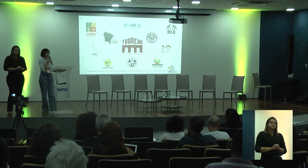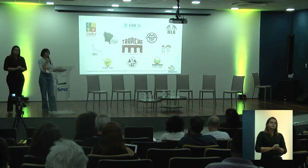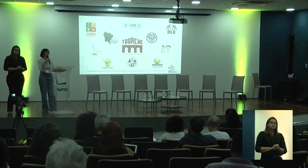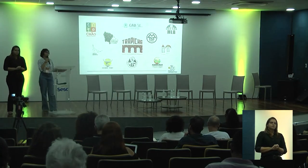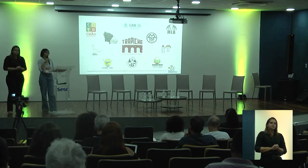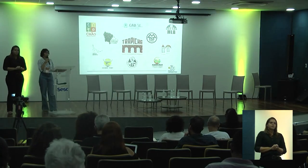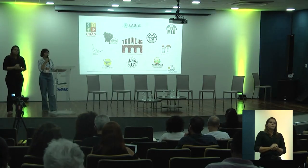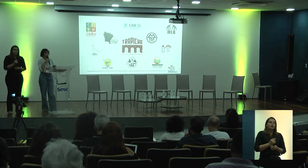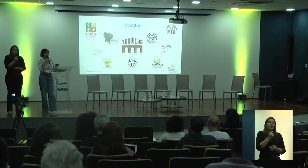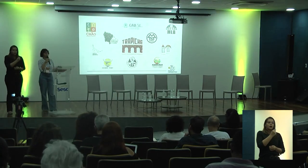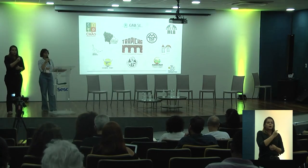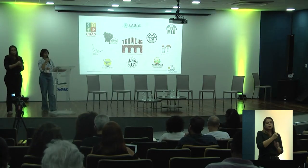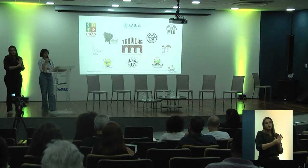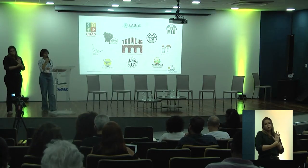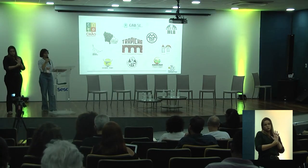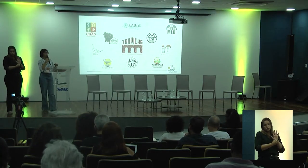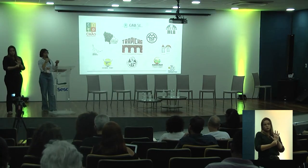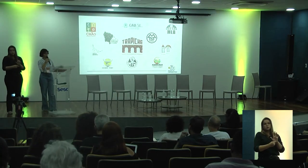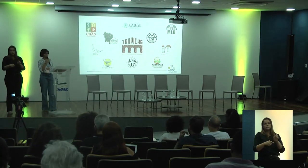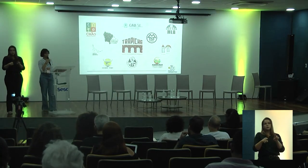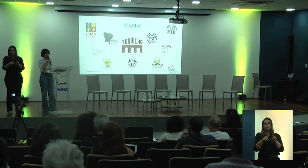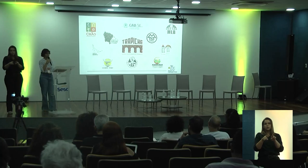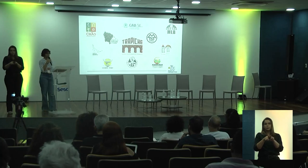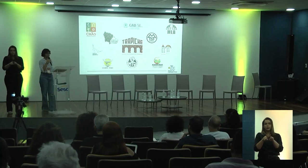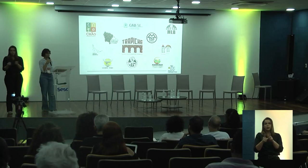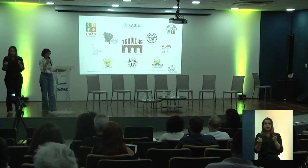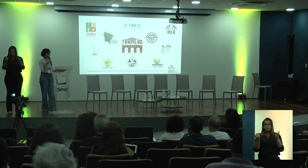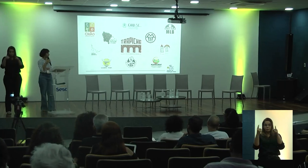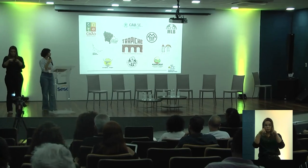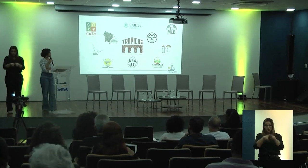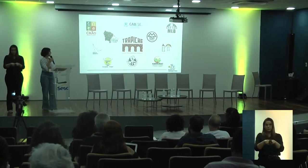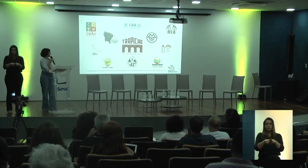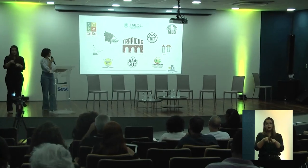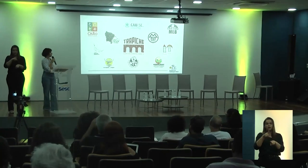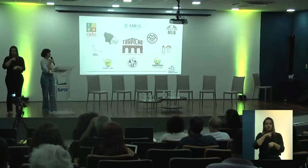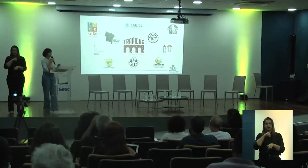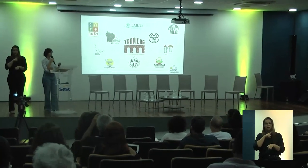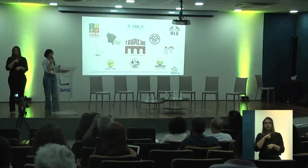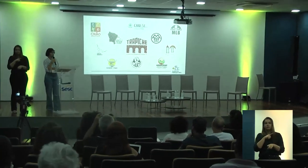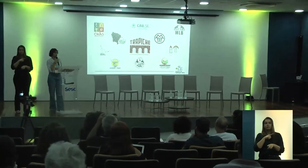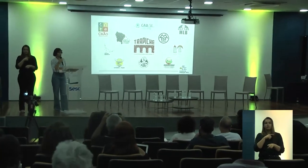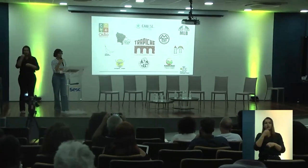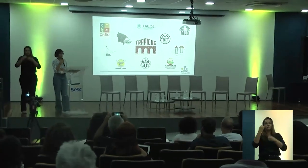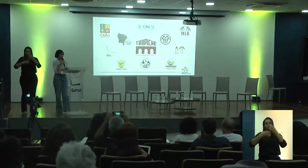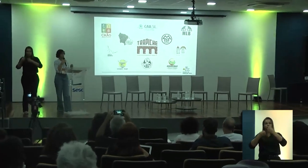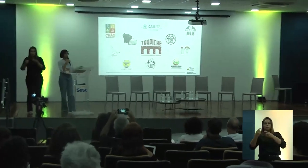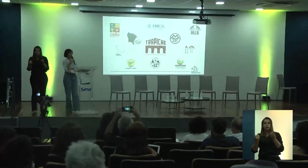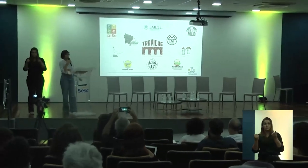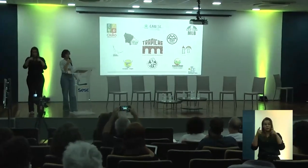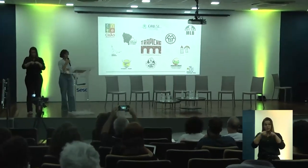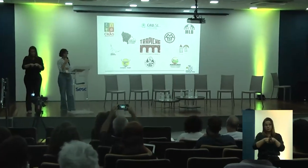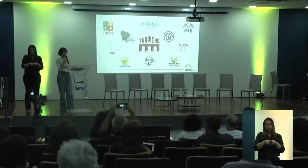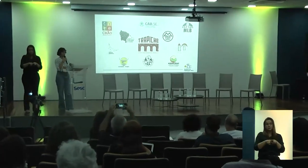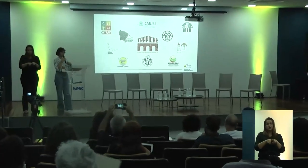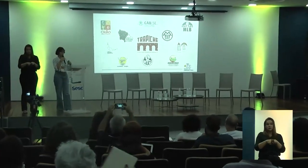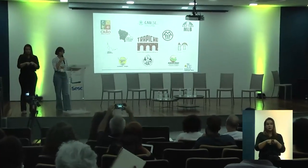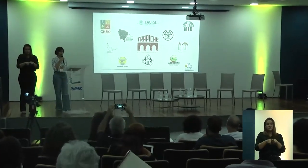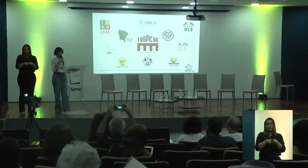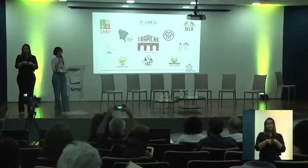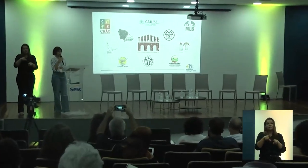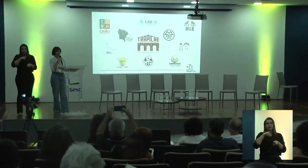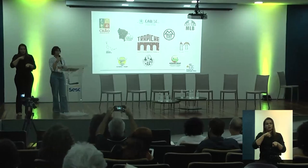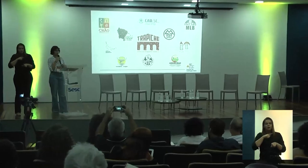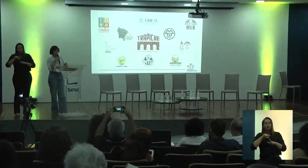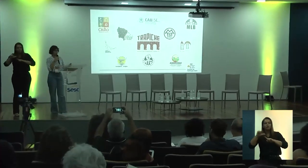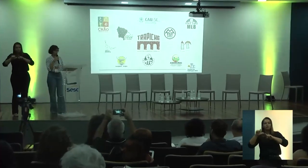Aqui é mostrando um pouco das parcerias que a gente tem, aí eu falo de parcerias mesmo, que a gente tem hoje em dia e que trabalham com a gente em